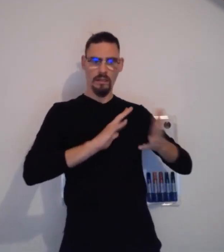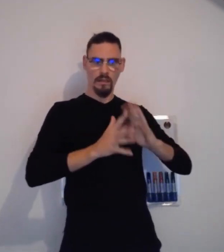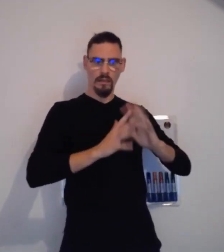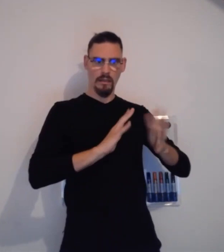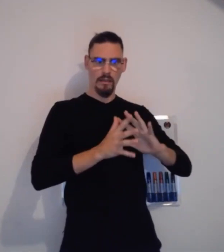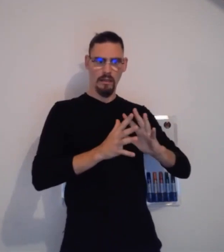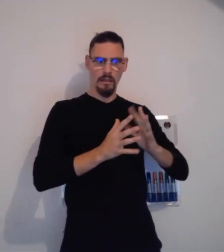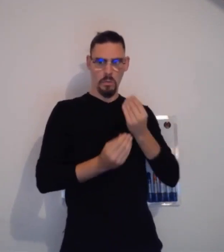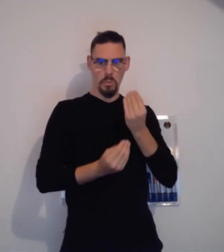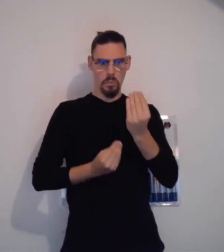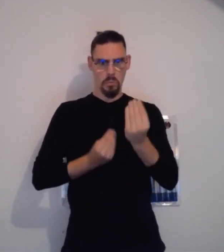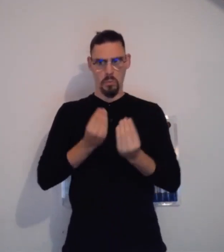Tout d'abord,